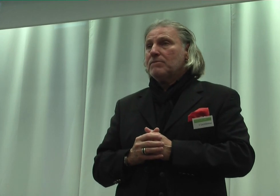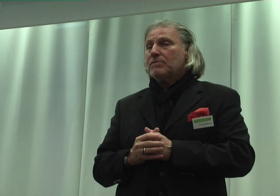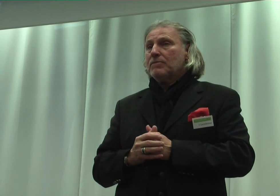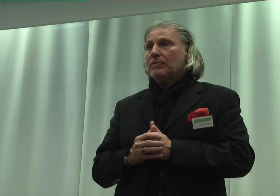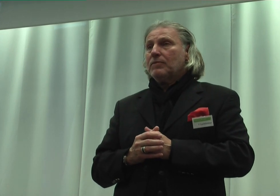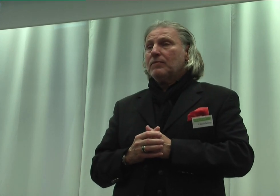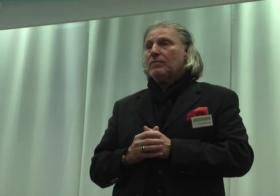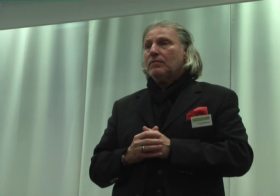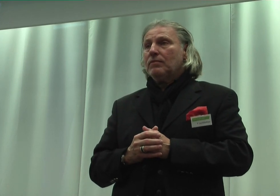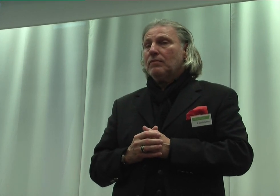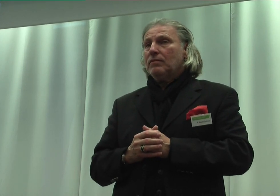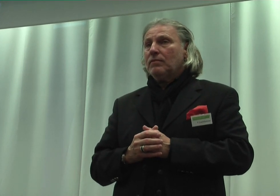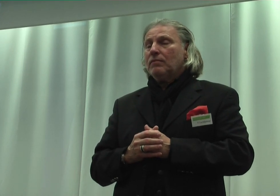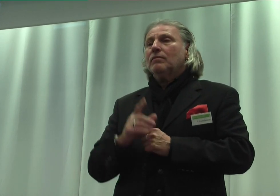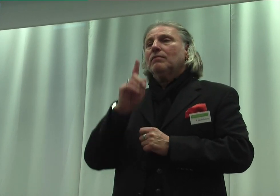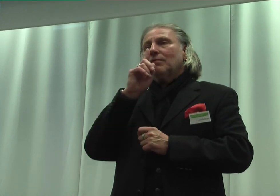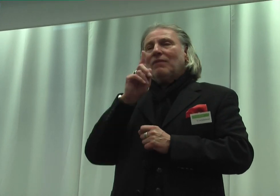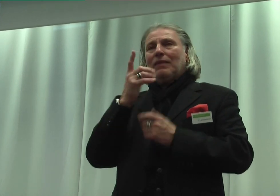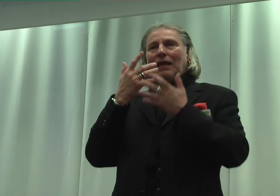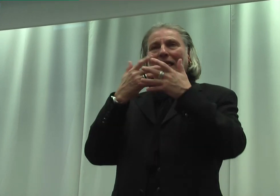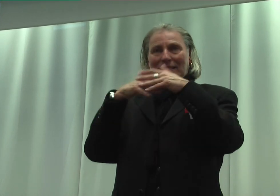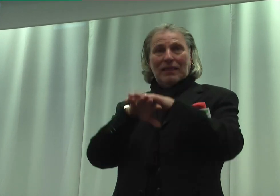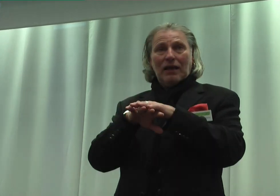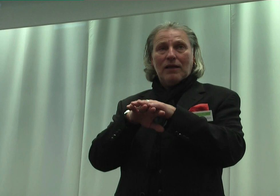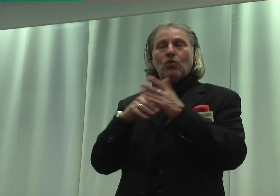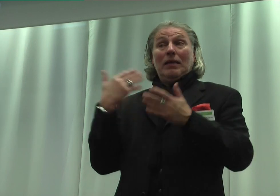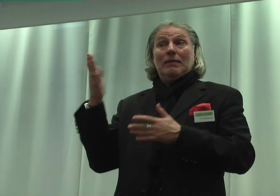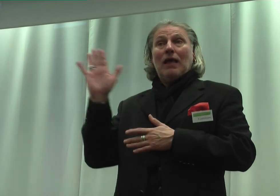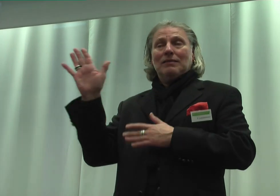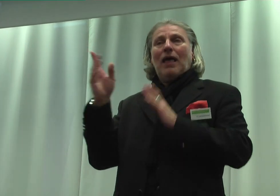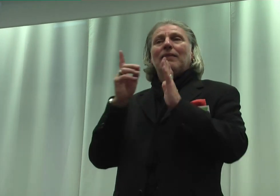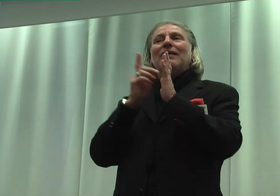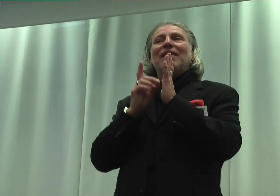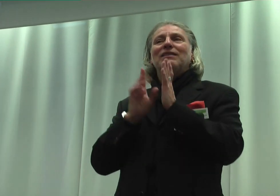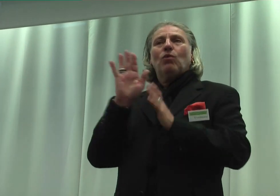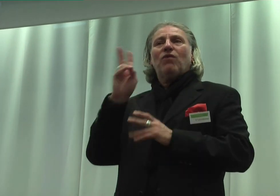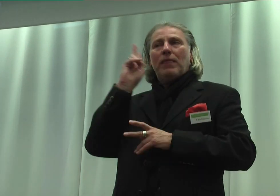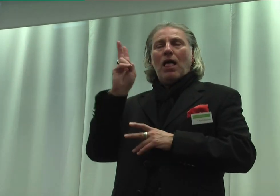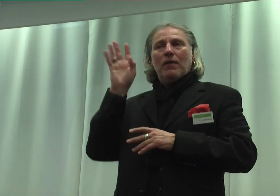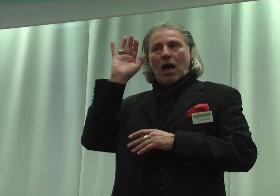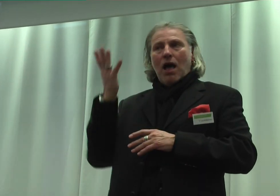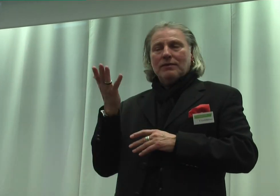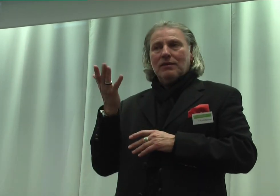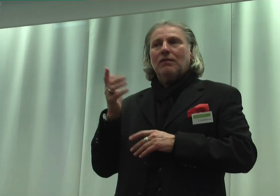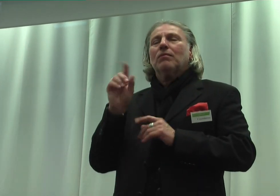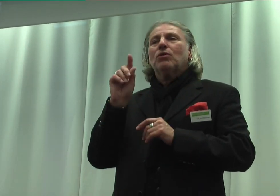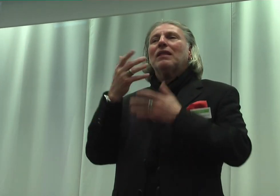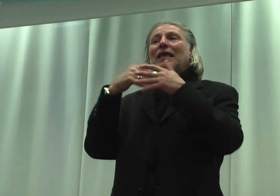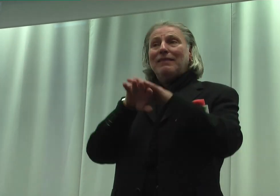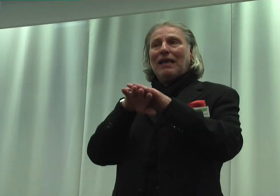Wenn er sich Integration, also nach seiner Demission von Herrn Haaser, wenn er sich Integration unübarem Menschen